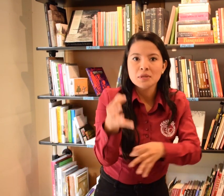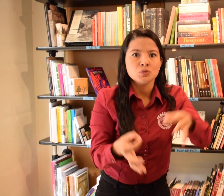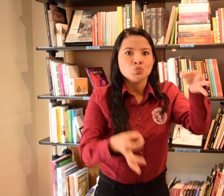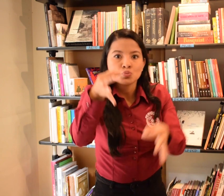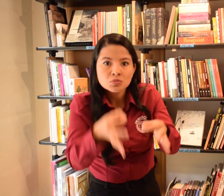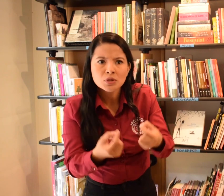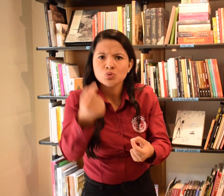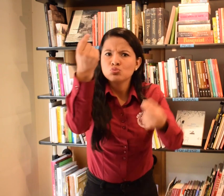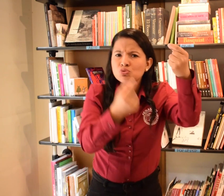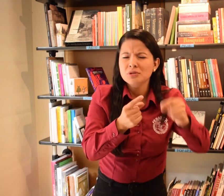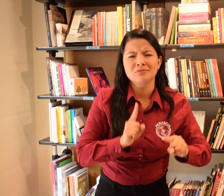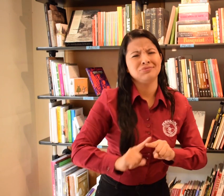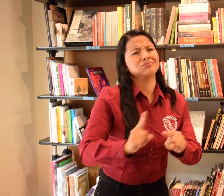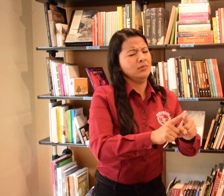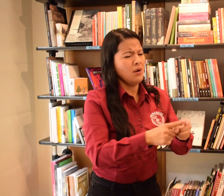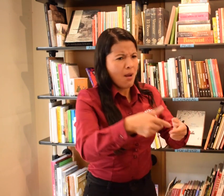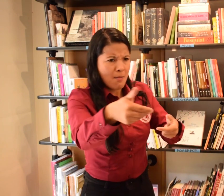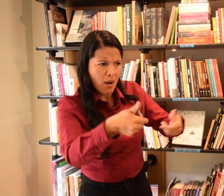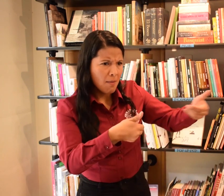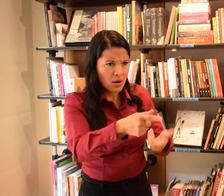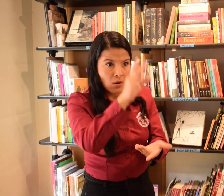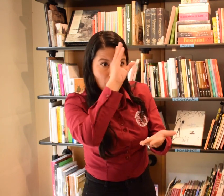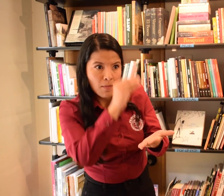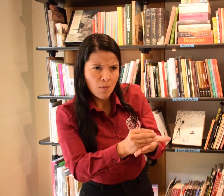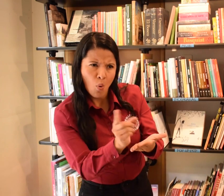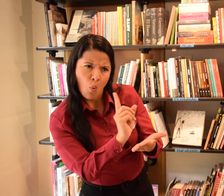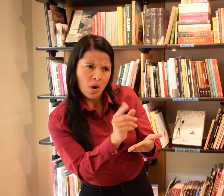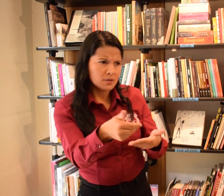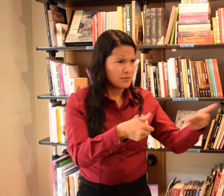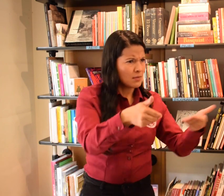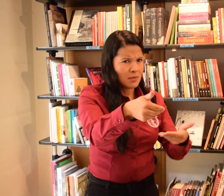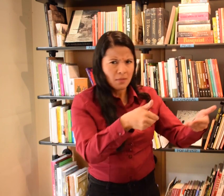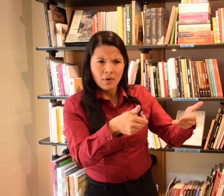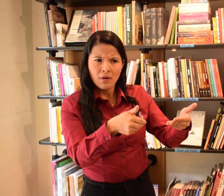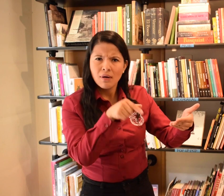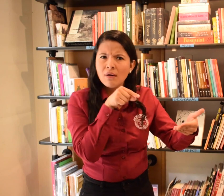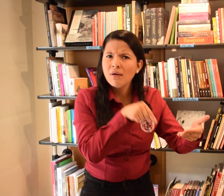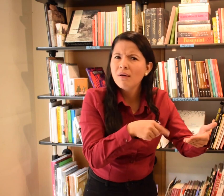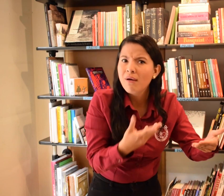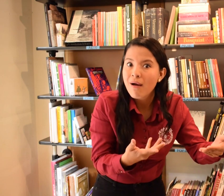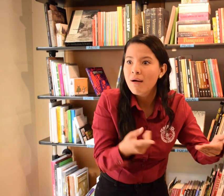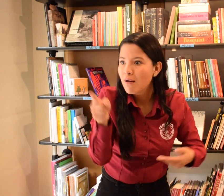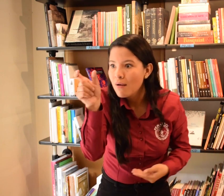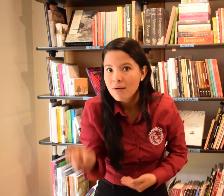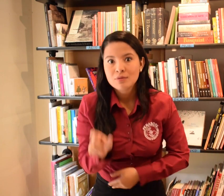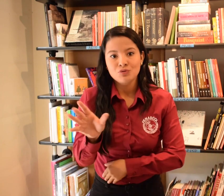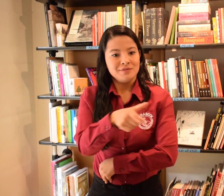sector justicia, el sector de la economía y muchos más Se reúnen para dar sus opiniones y debates A esos